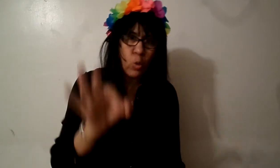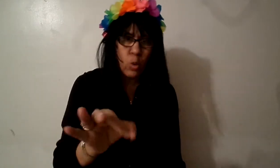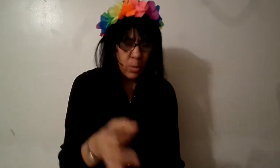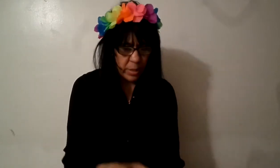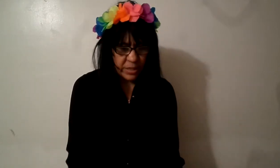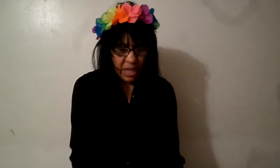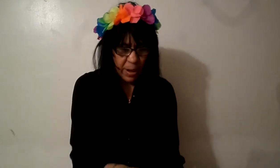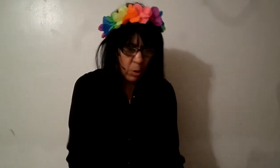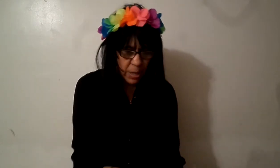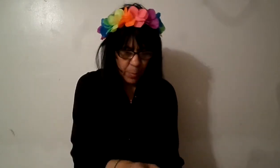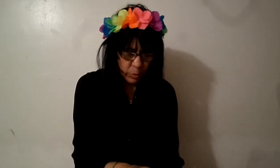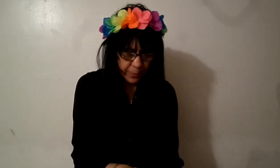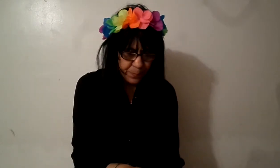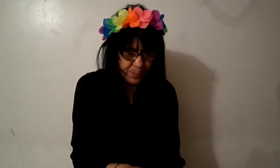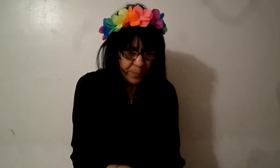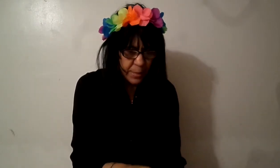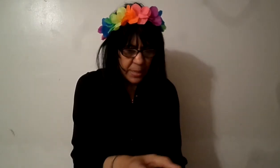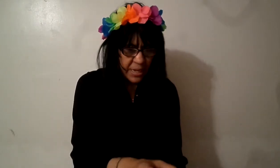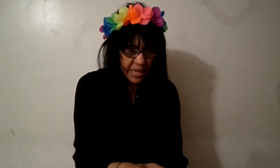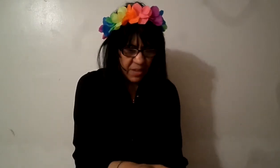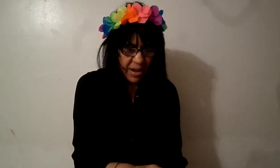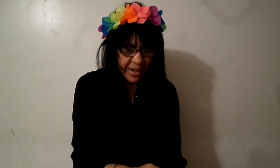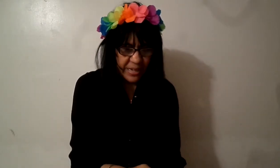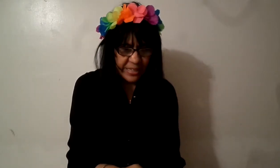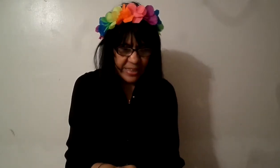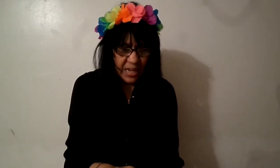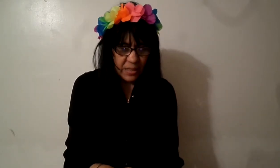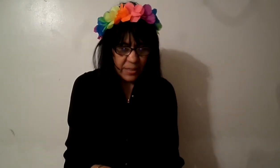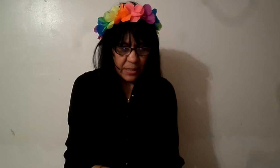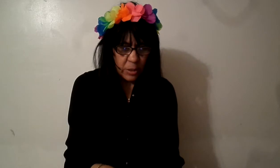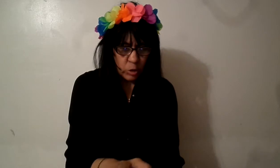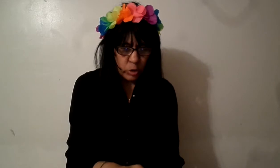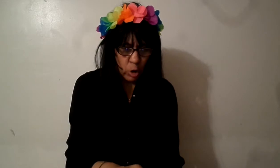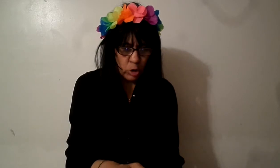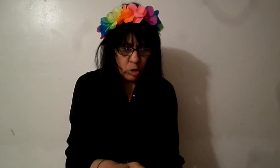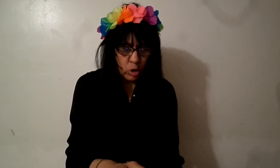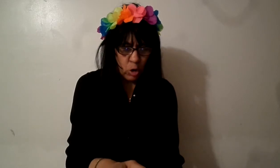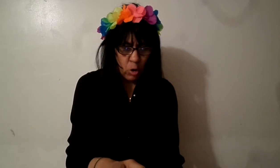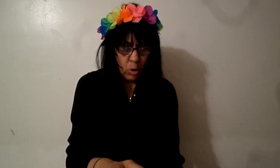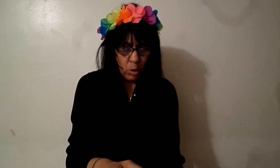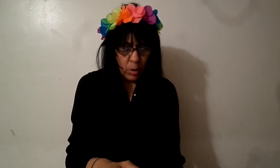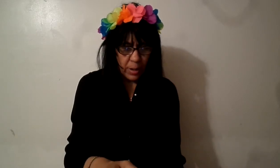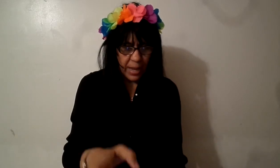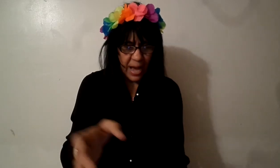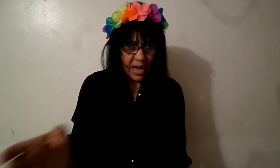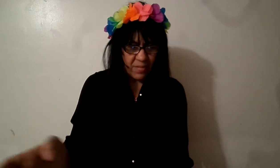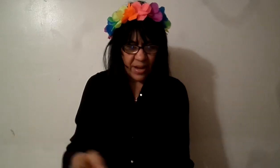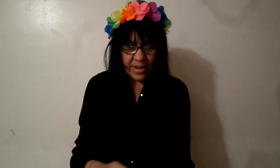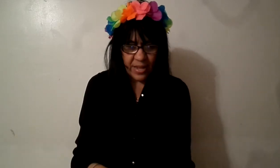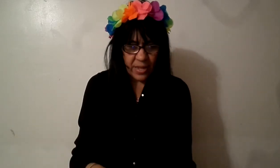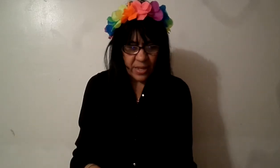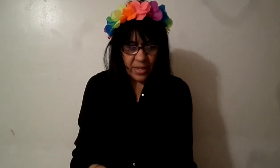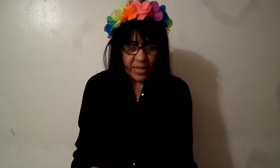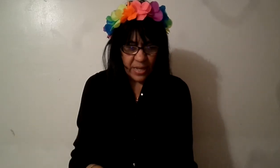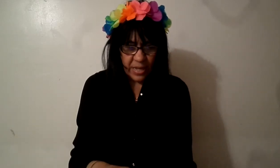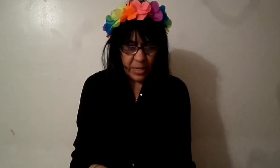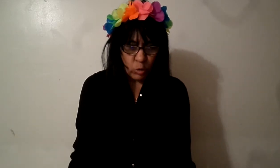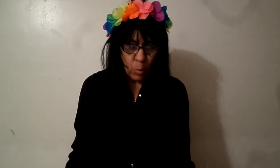debajo le ponen el evangelista Toño Álvarez número